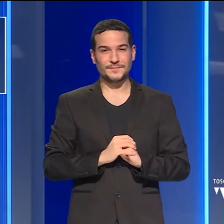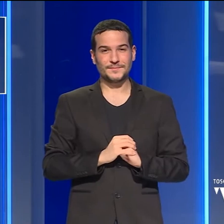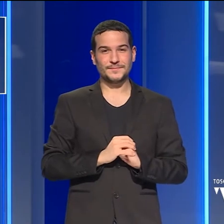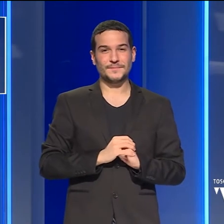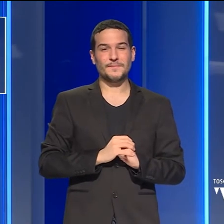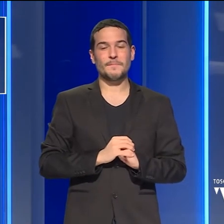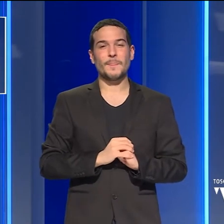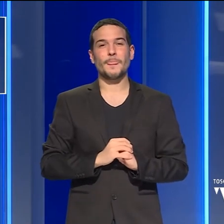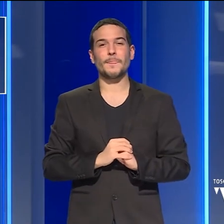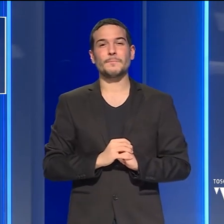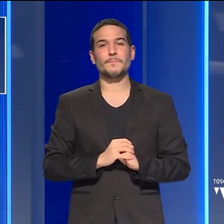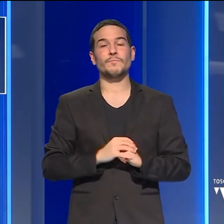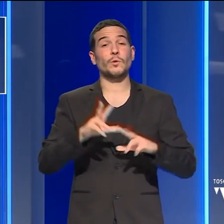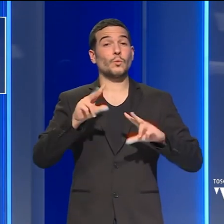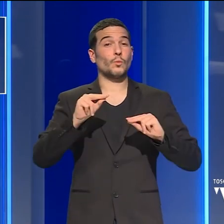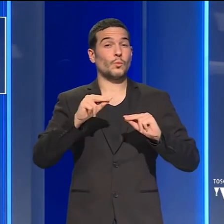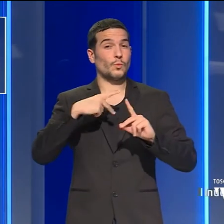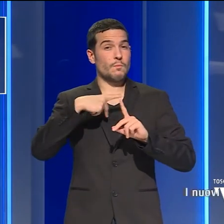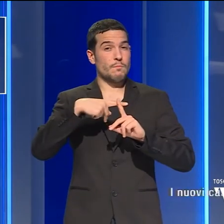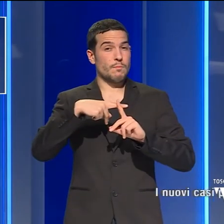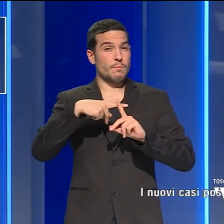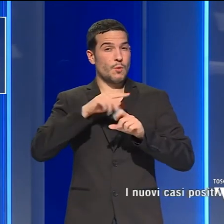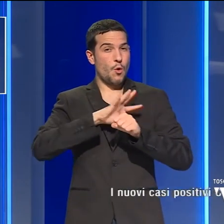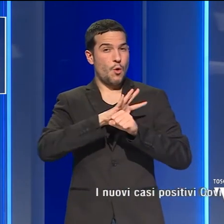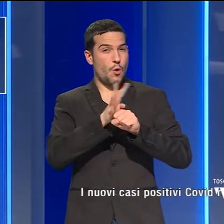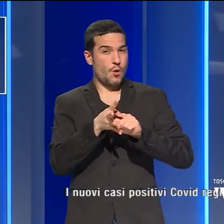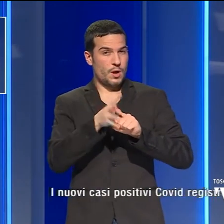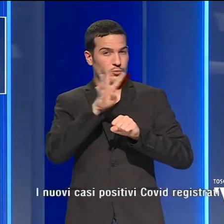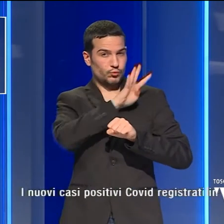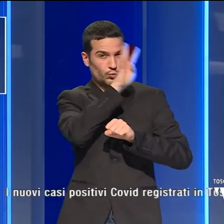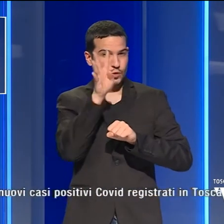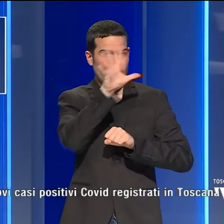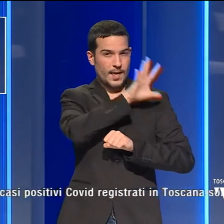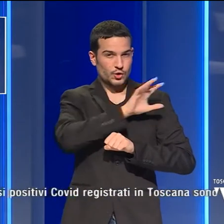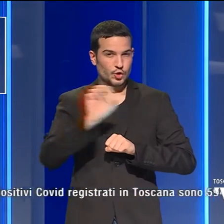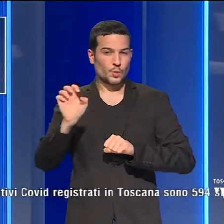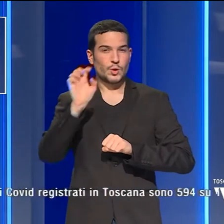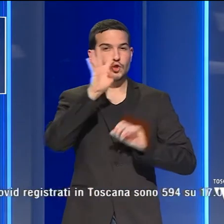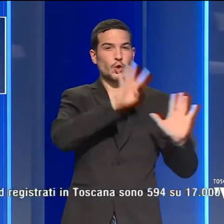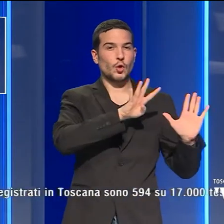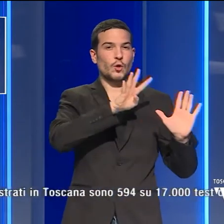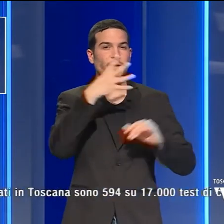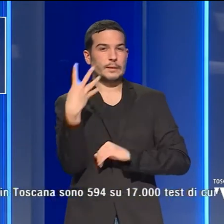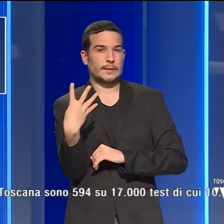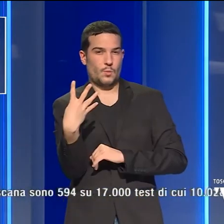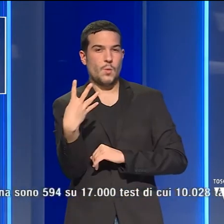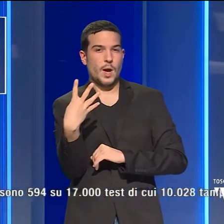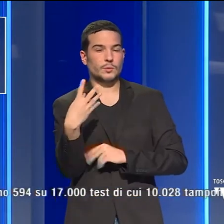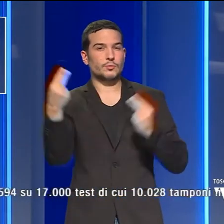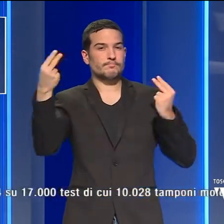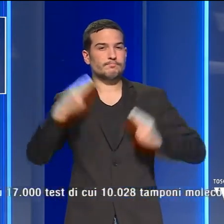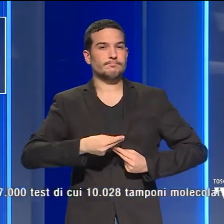I nuovi casi Covid registrati in Toscana sono 594 su